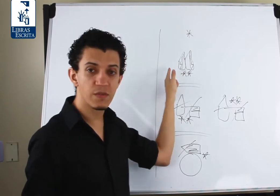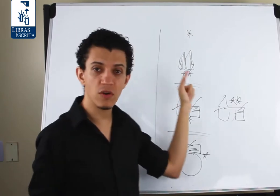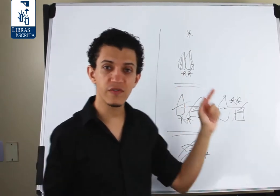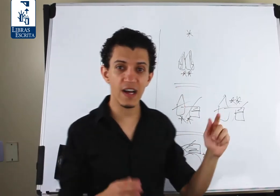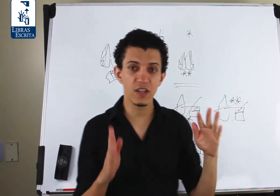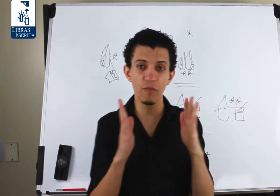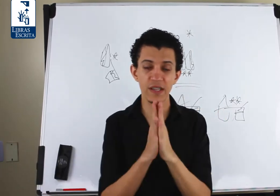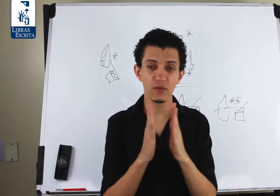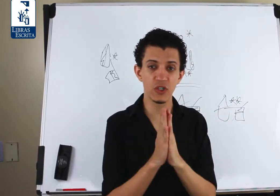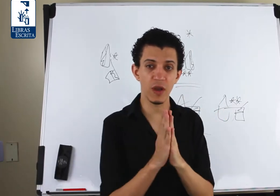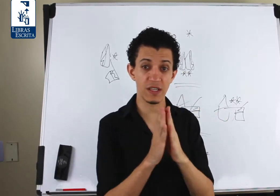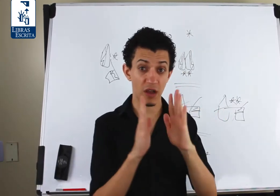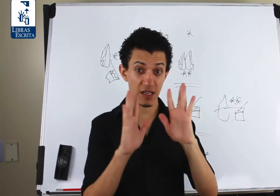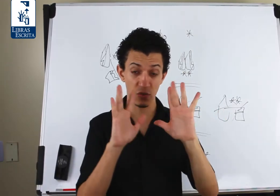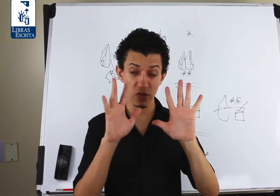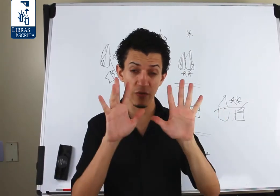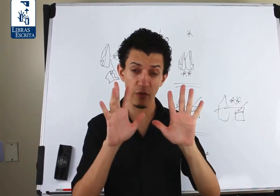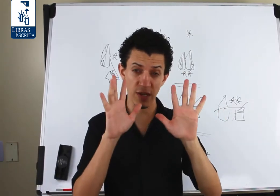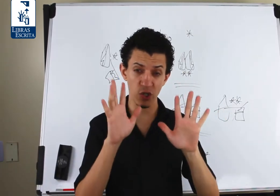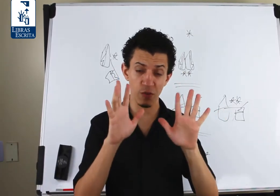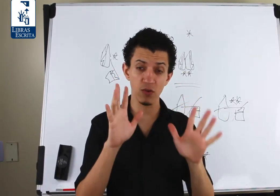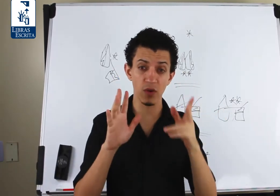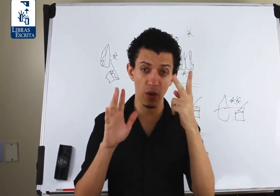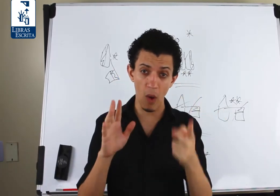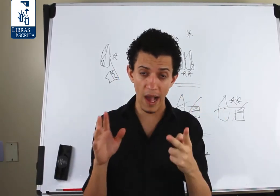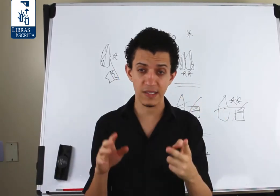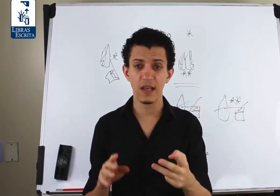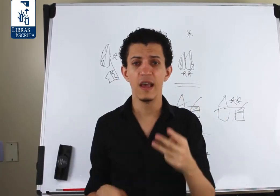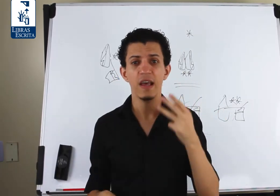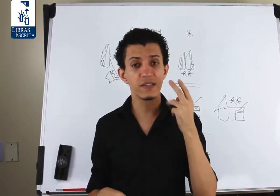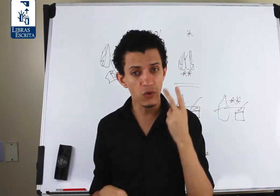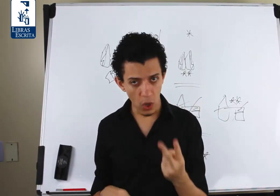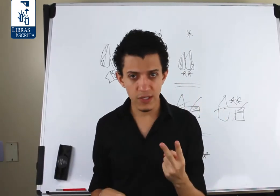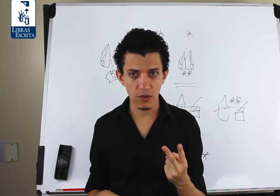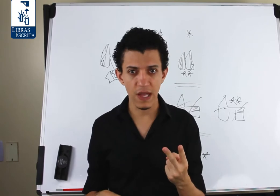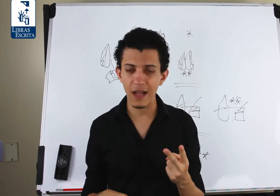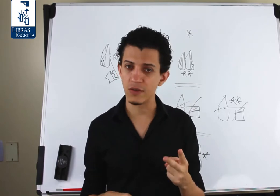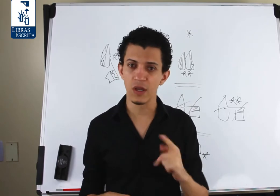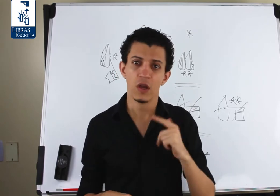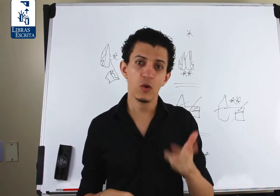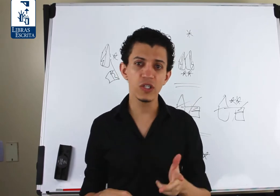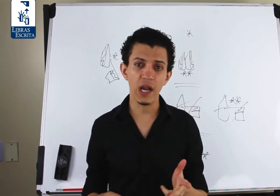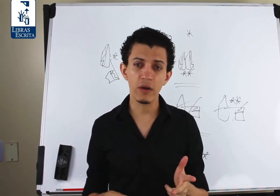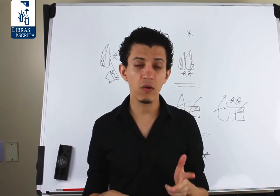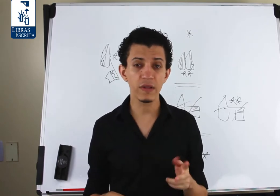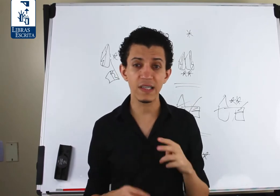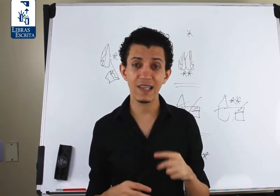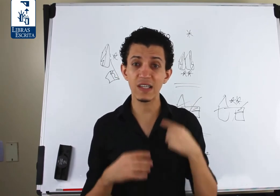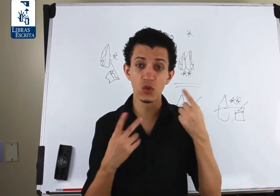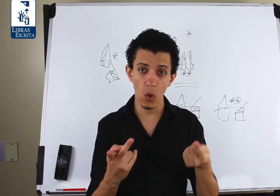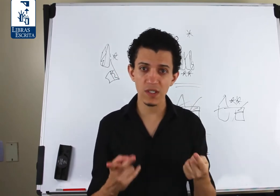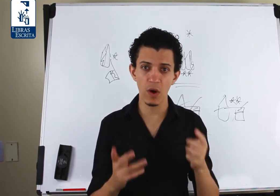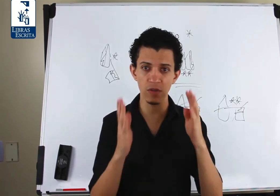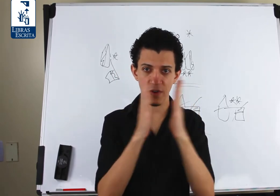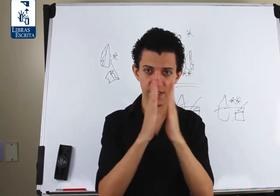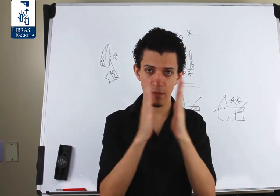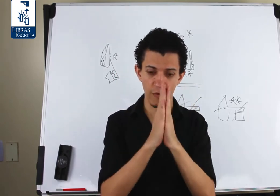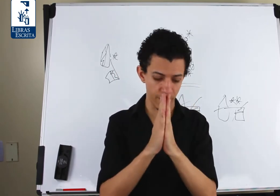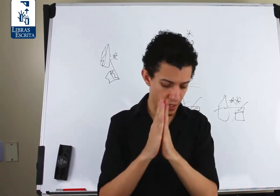configurações de mão são iguais, e são dois contatos, no geral o acontece é que as duas mãos vão fazer movimento.